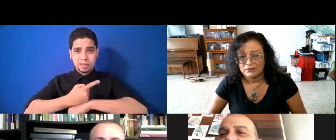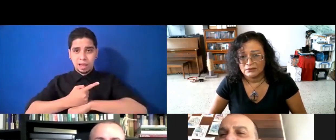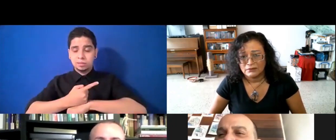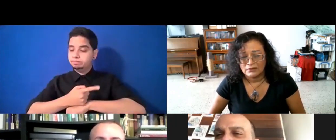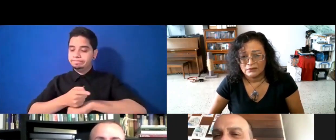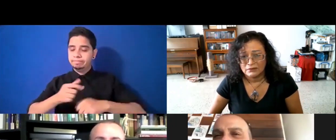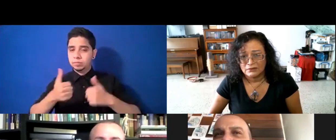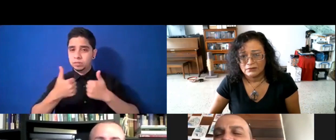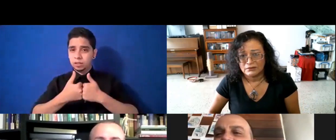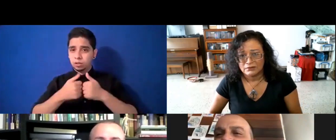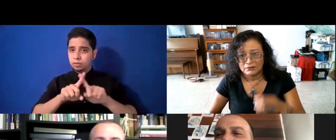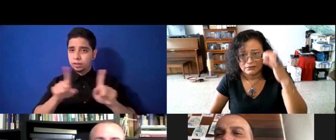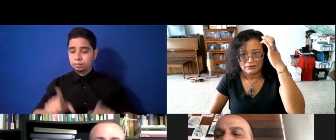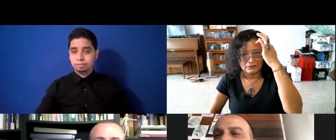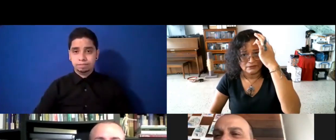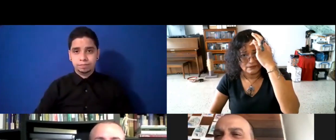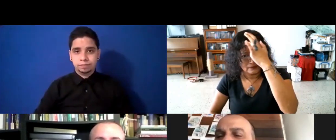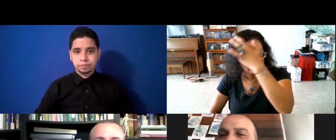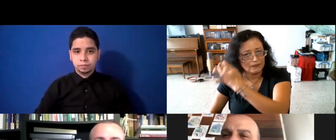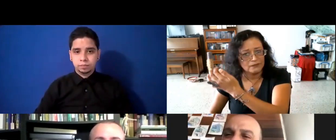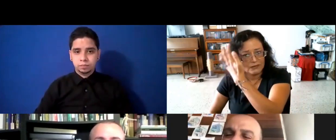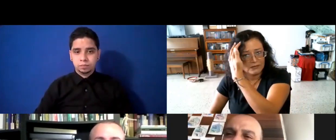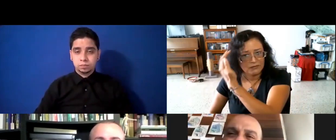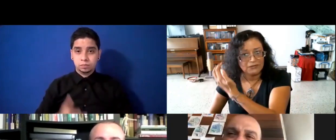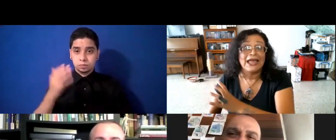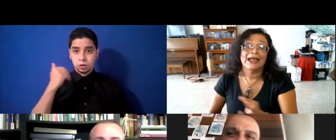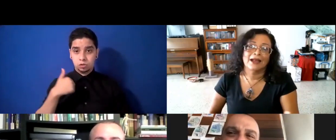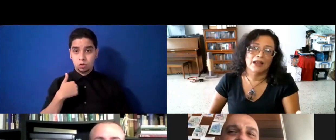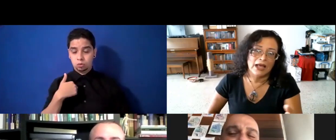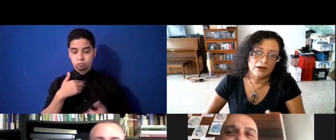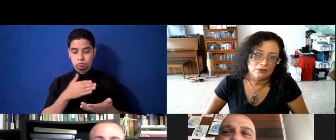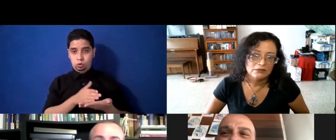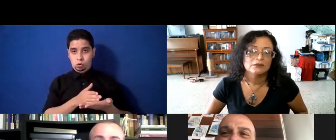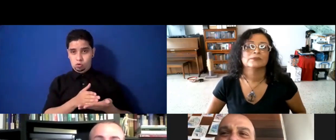exagerar en la cantidad de comida que preparabas porque al otro día ibas a entrar,